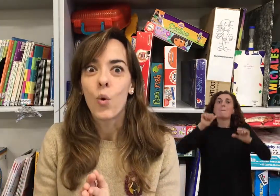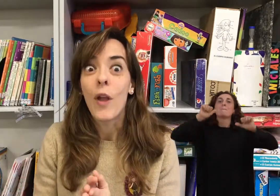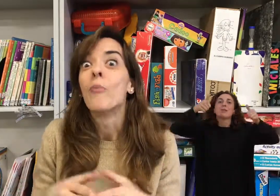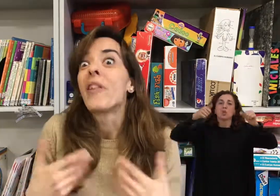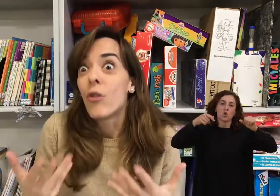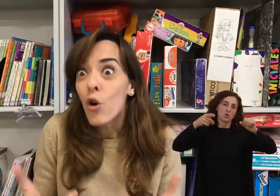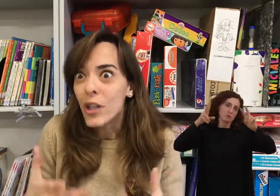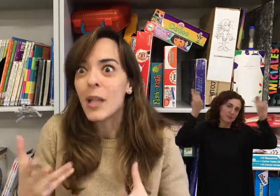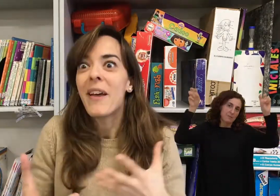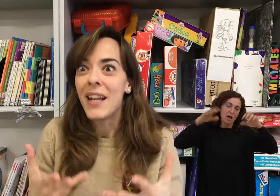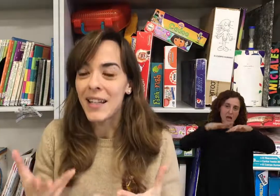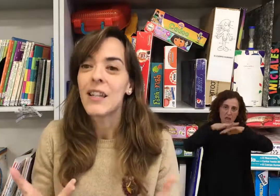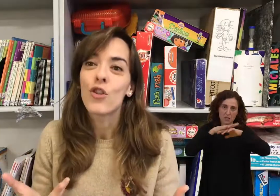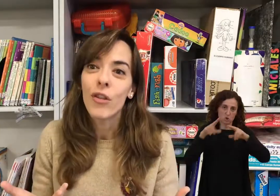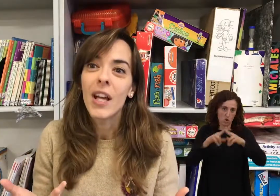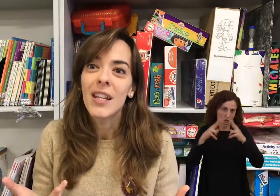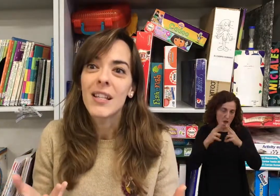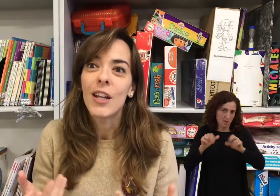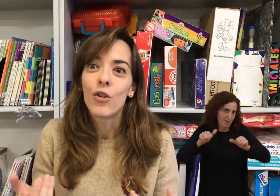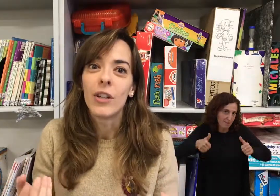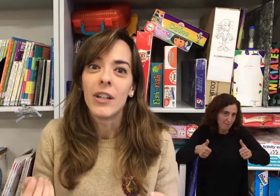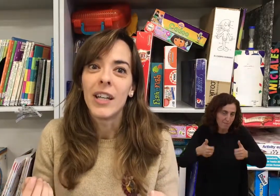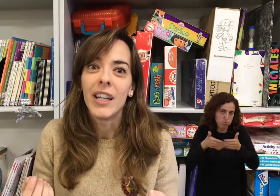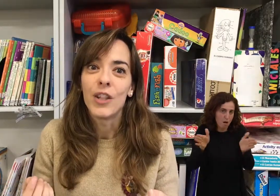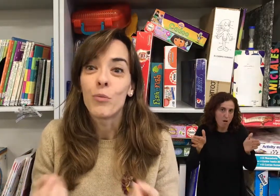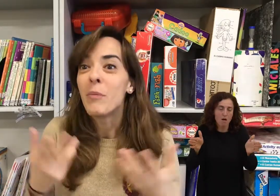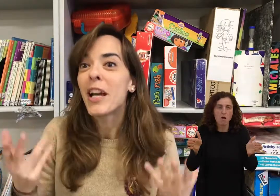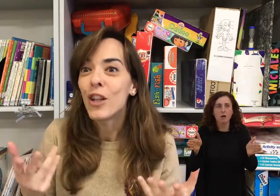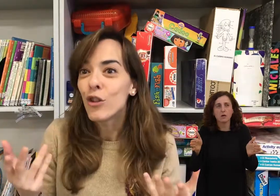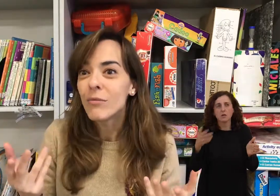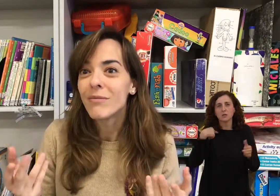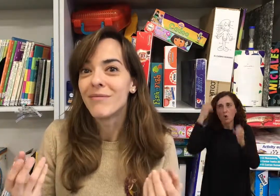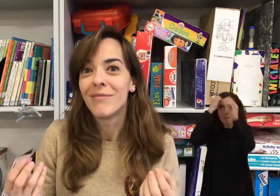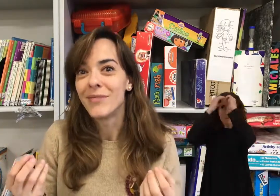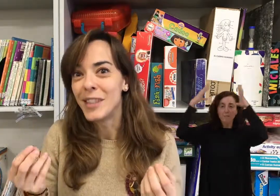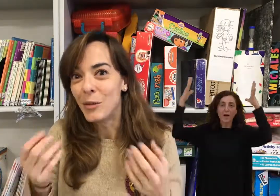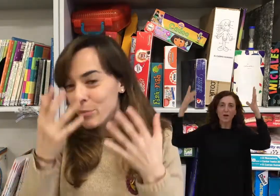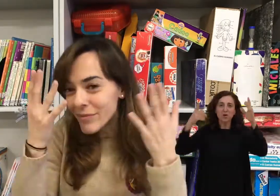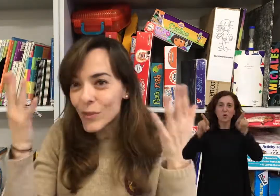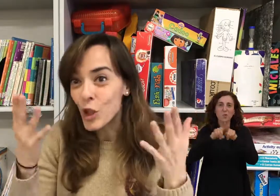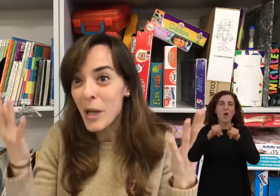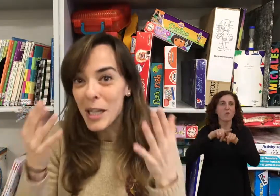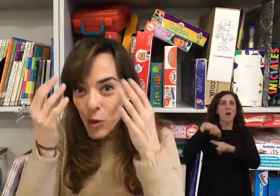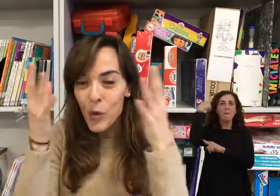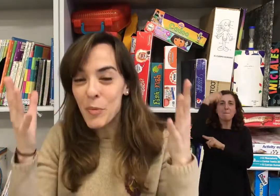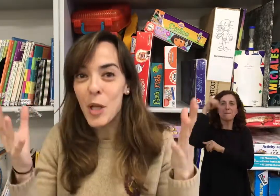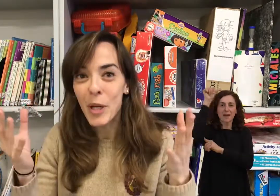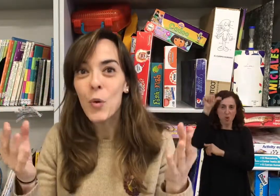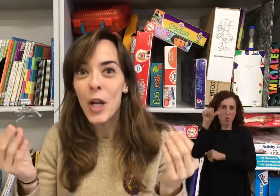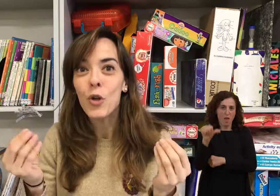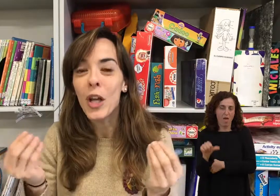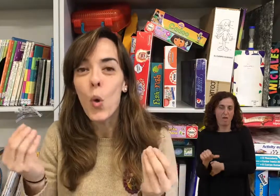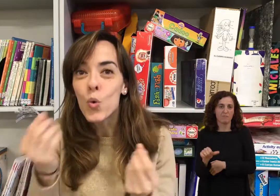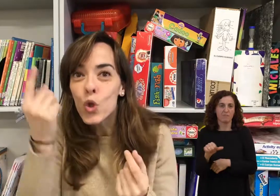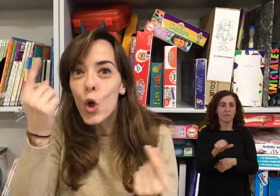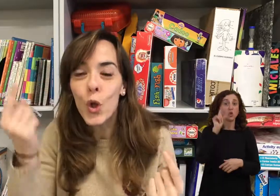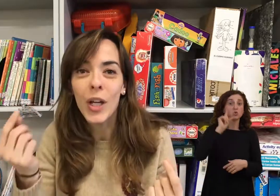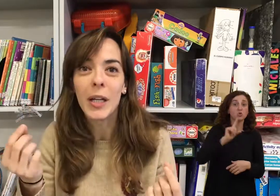cuando empezó el tema de las redes sociales, claro, yo me imagino, nos imaginamos con una especie de película, que un sordo que